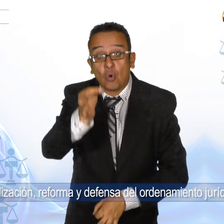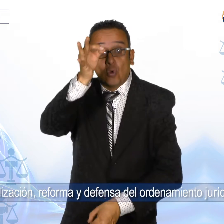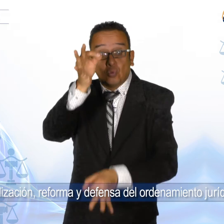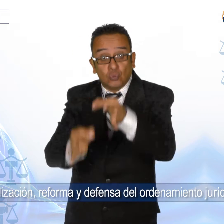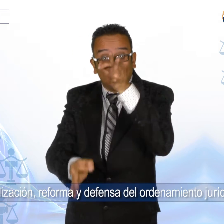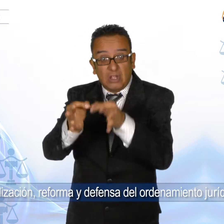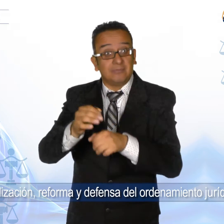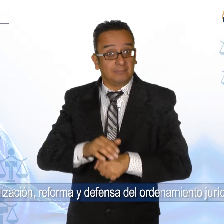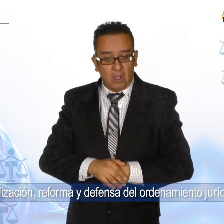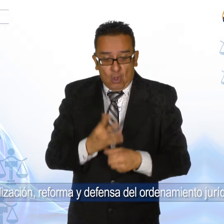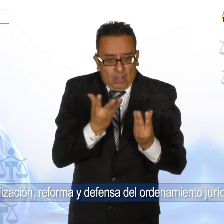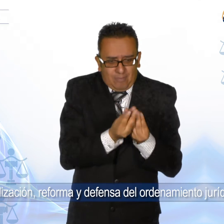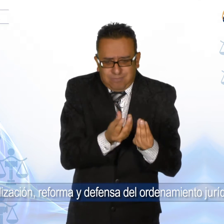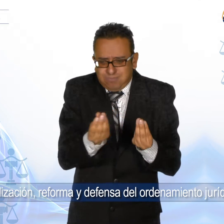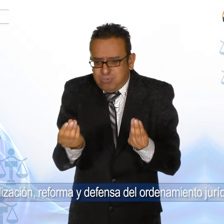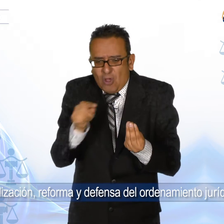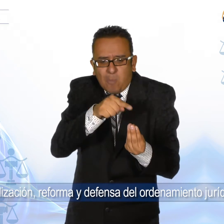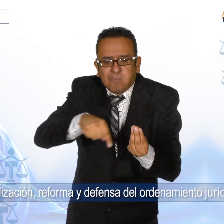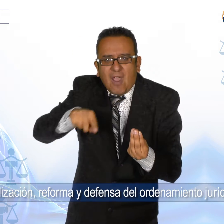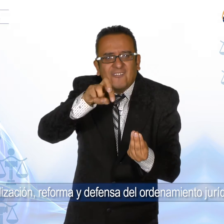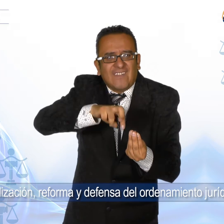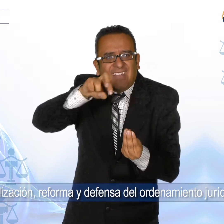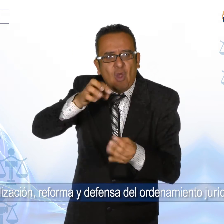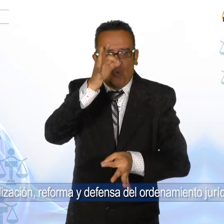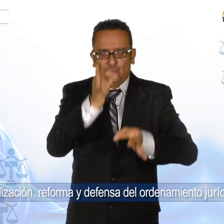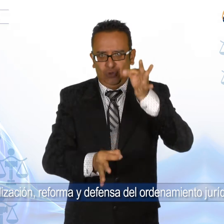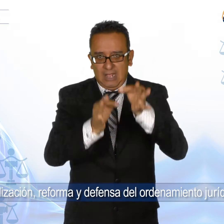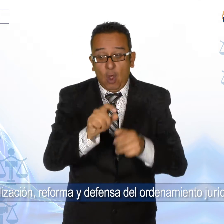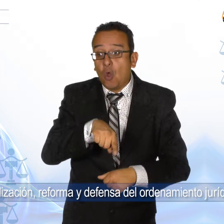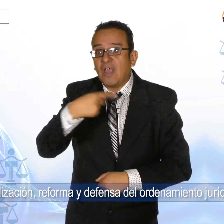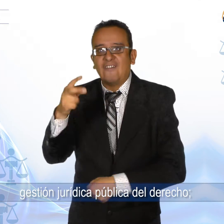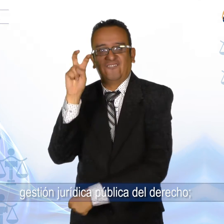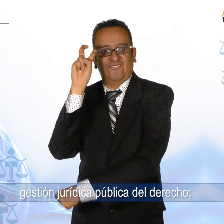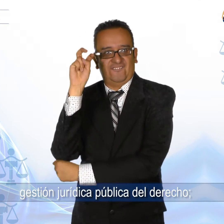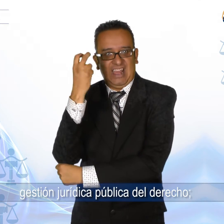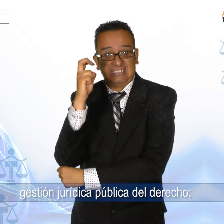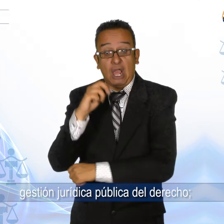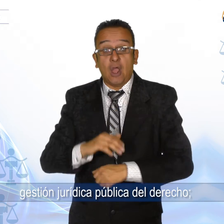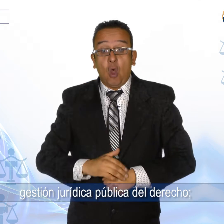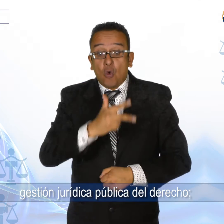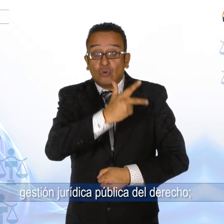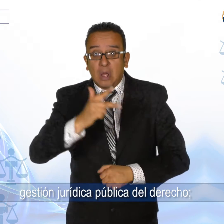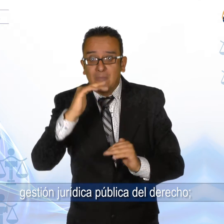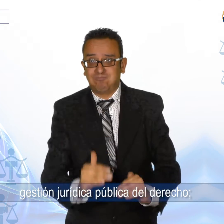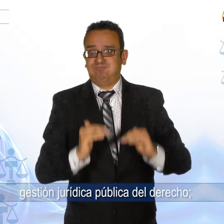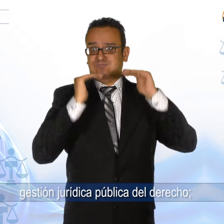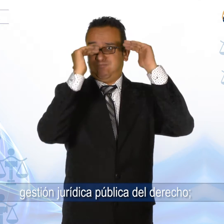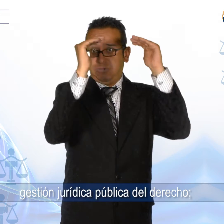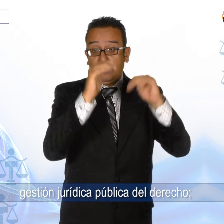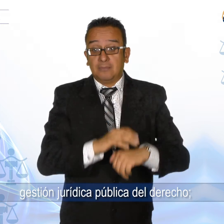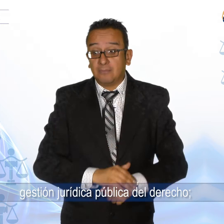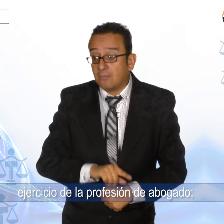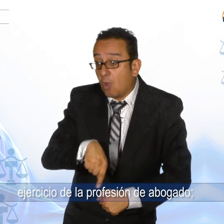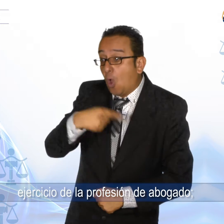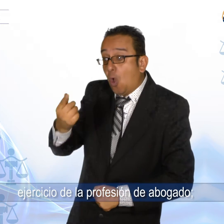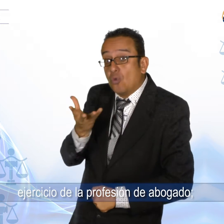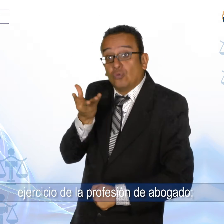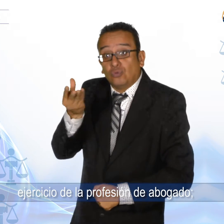racionalización, reforma y defensa del ordenamiento jurídico, gestión jurídica pública del derecho, ejercicio de la